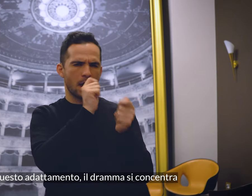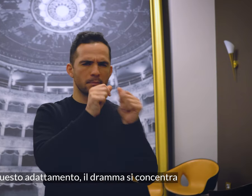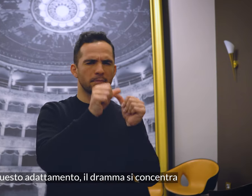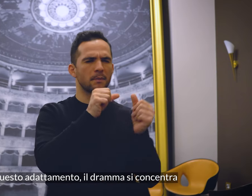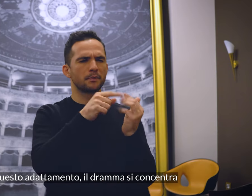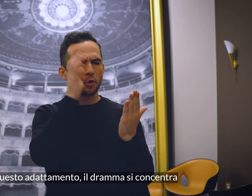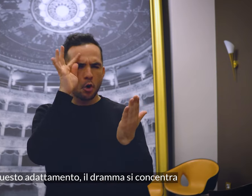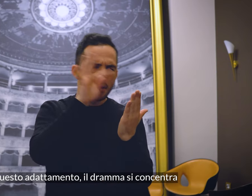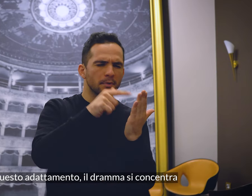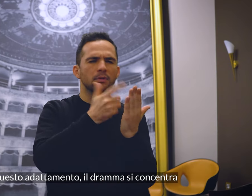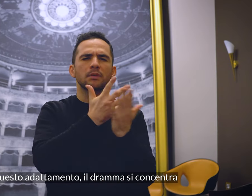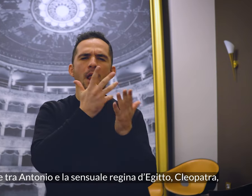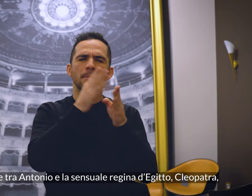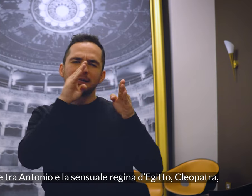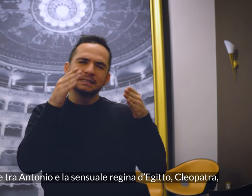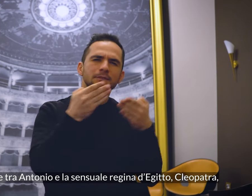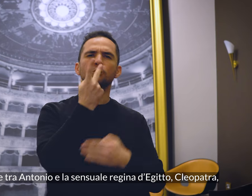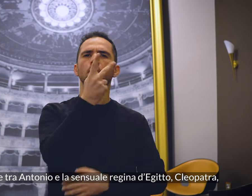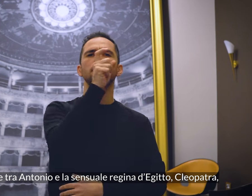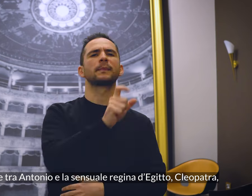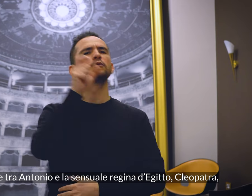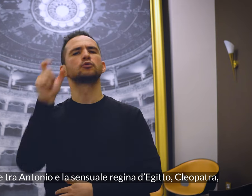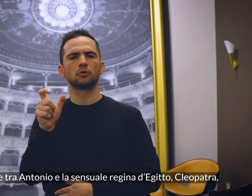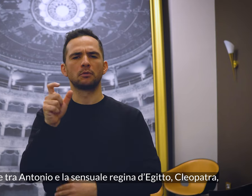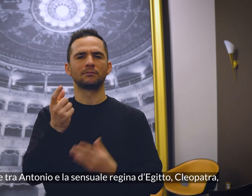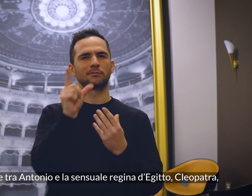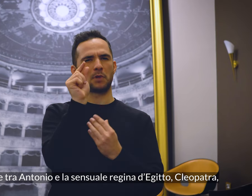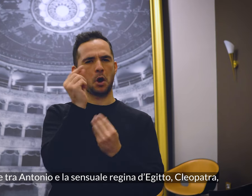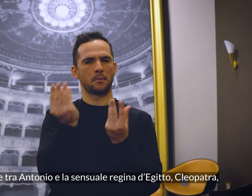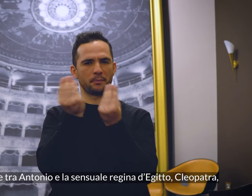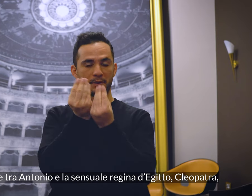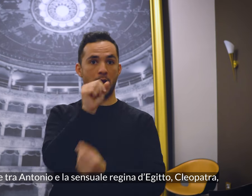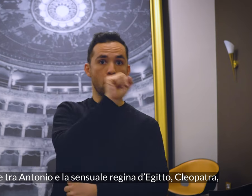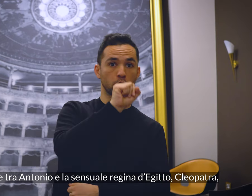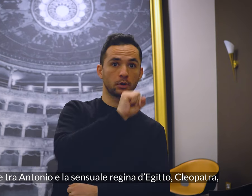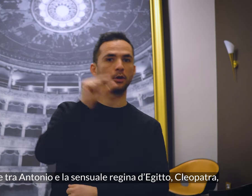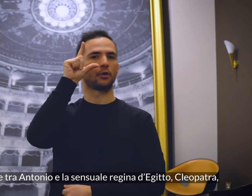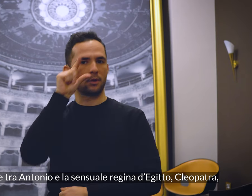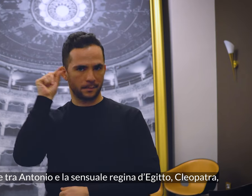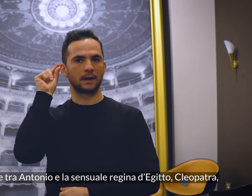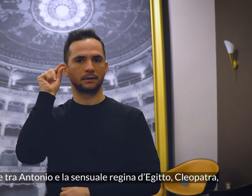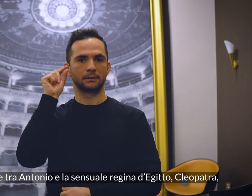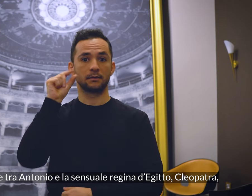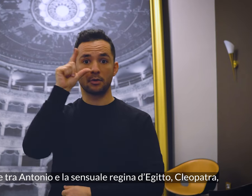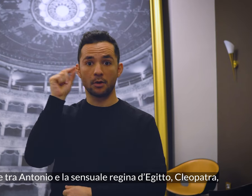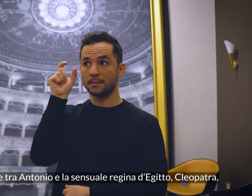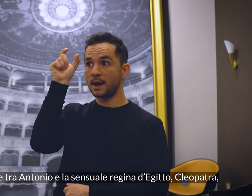Il dramma si concentra sulla relazione tra Antonio e la sensuale regina d'Egitto, Cleopatra,